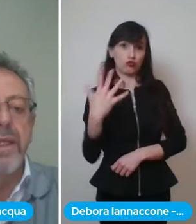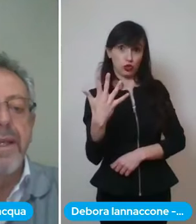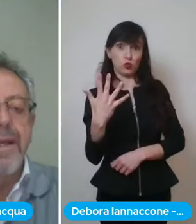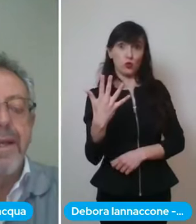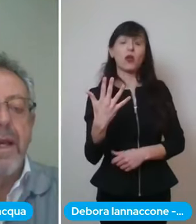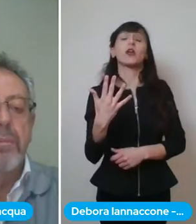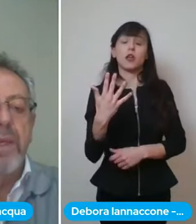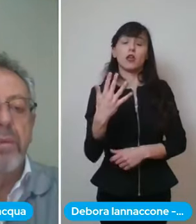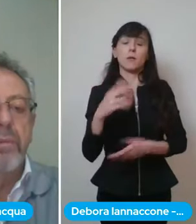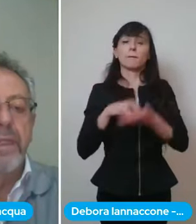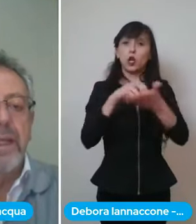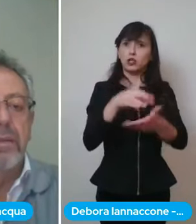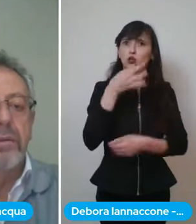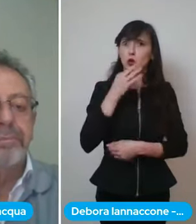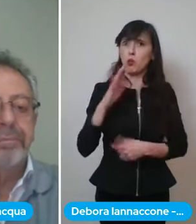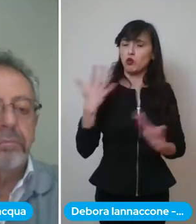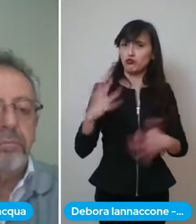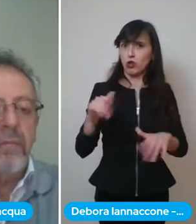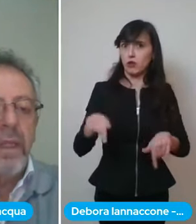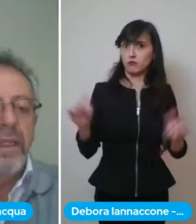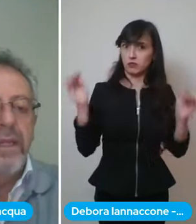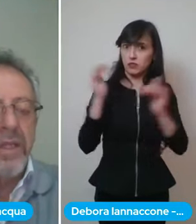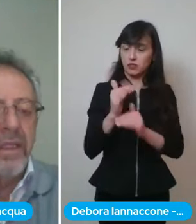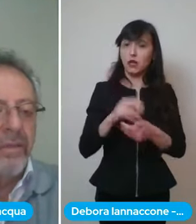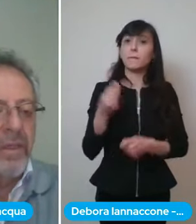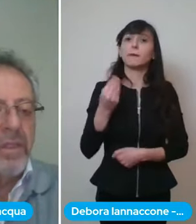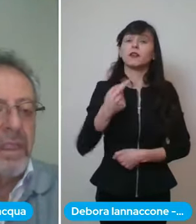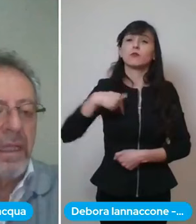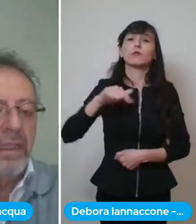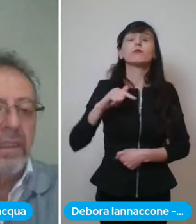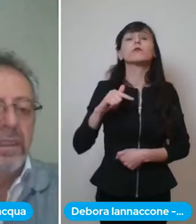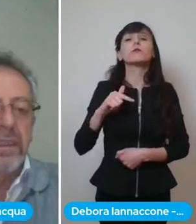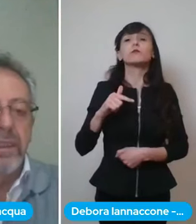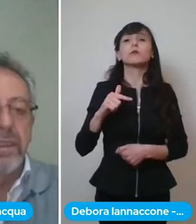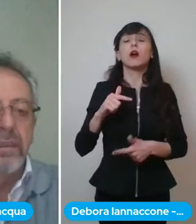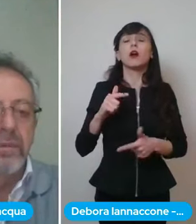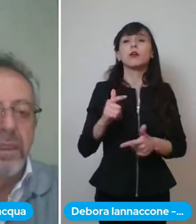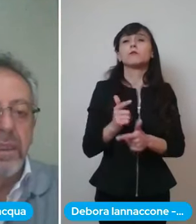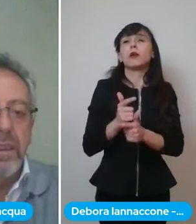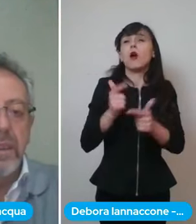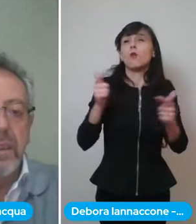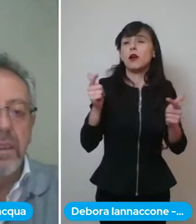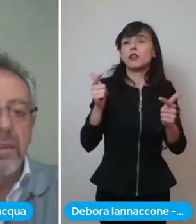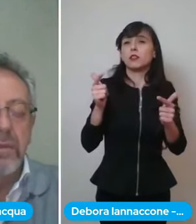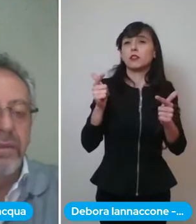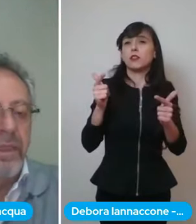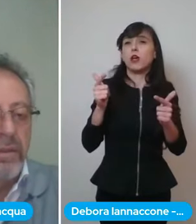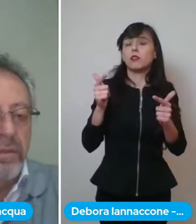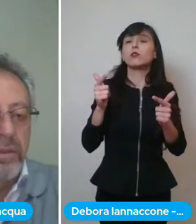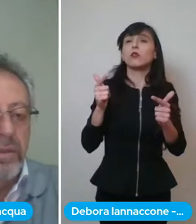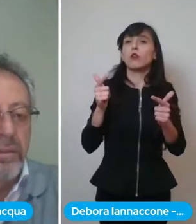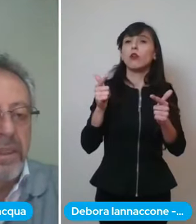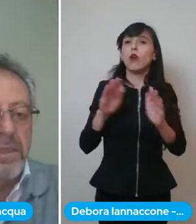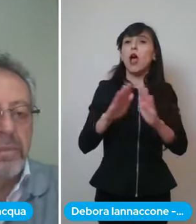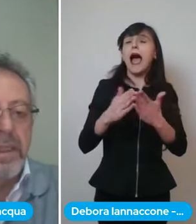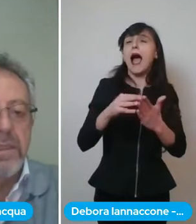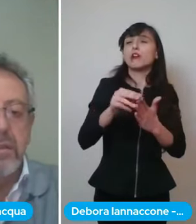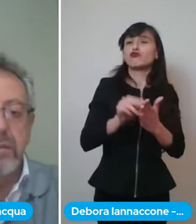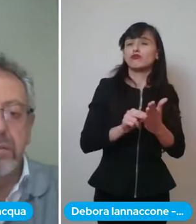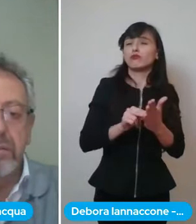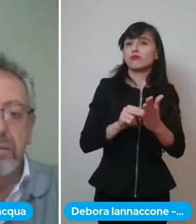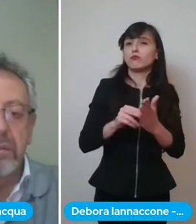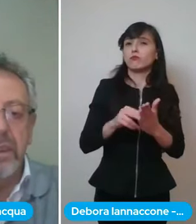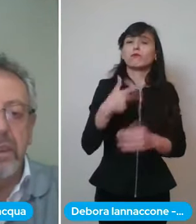perché noi abbiamo aumentato le agende vaccinali e quindi troveranno sicuramente